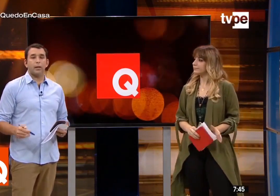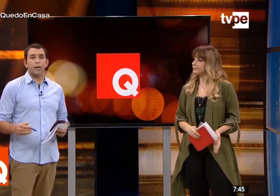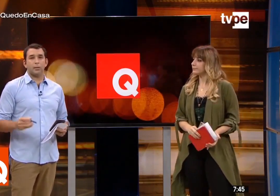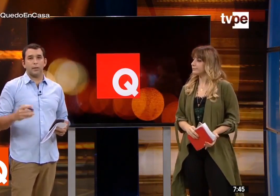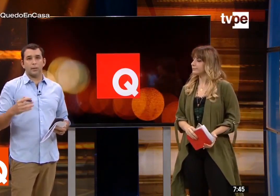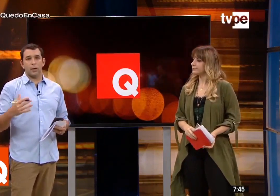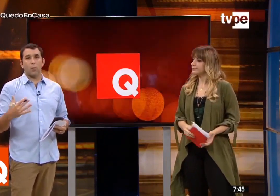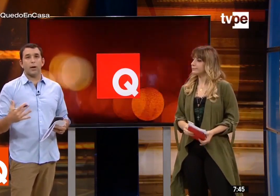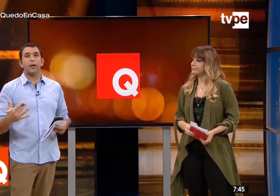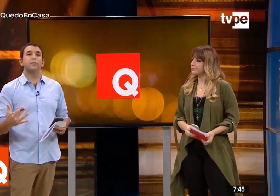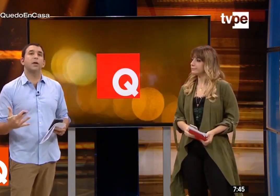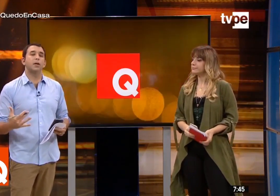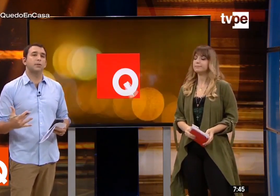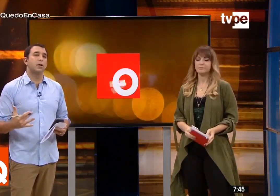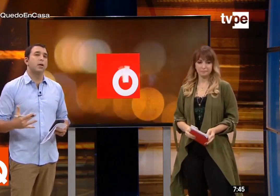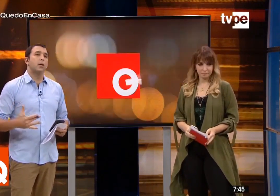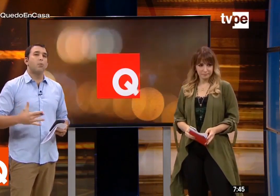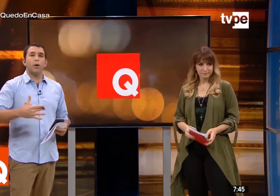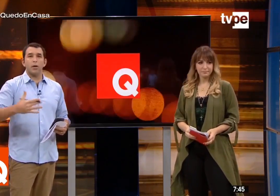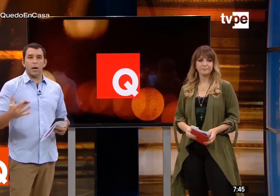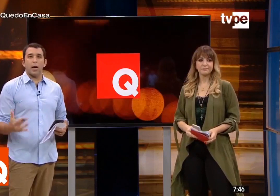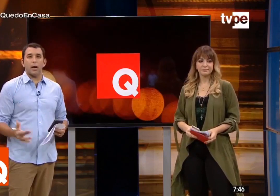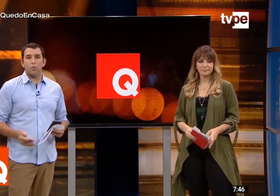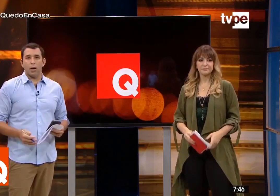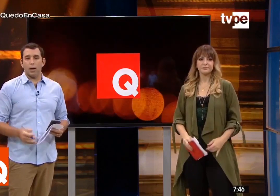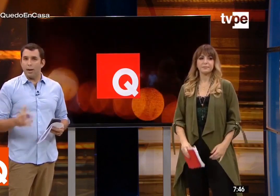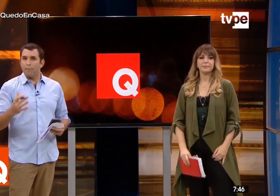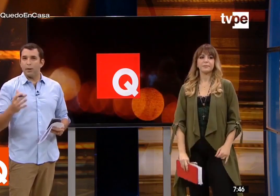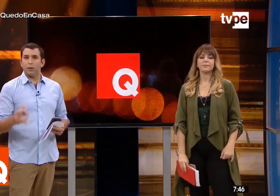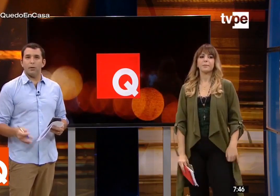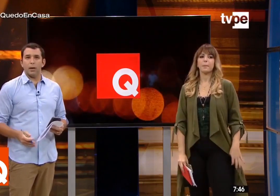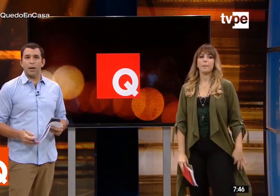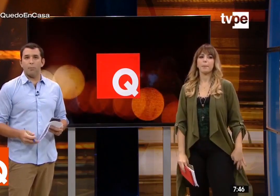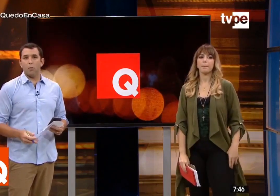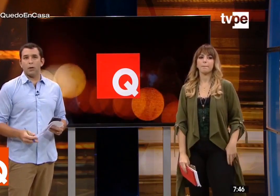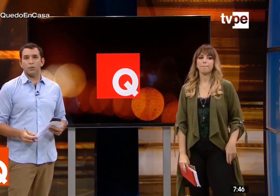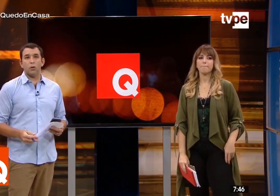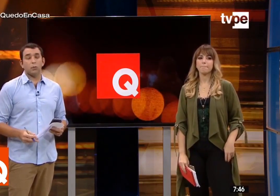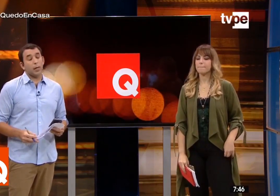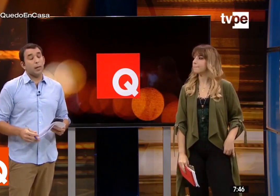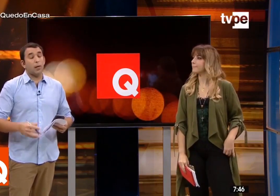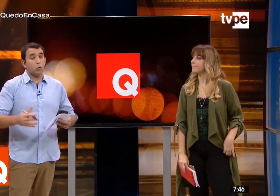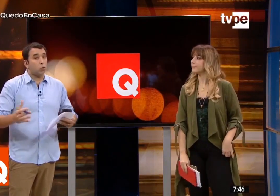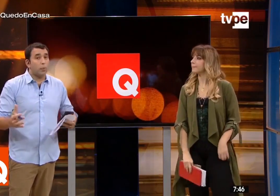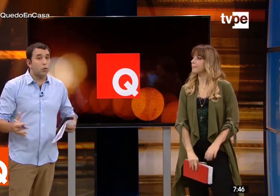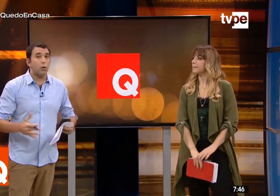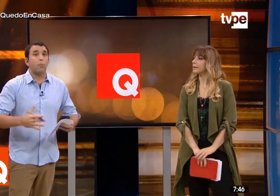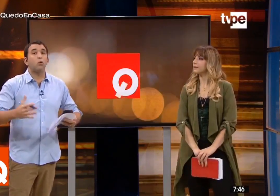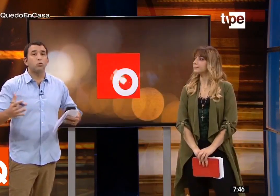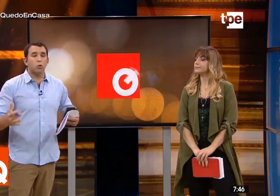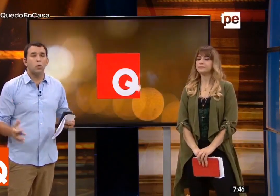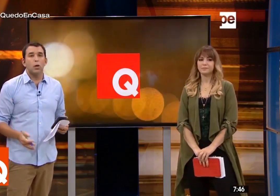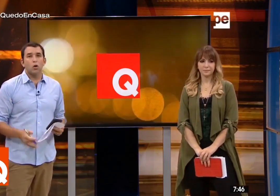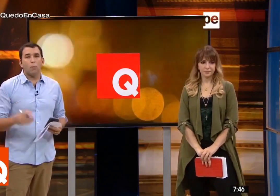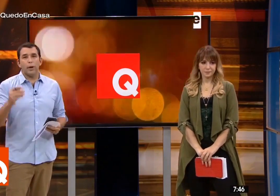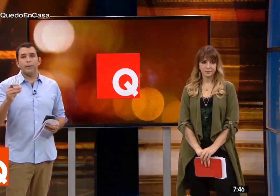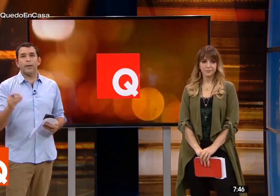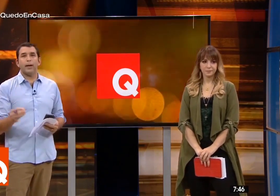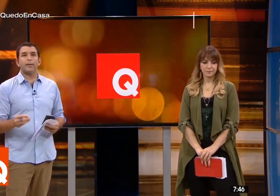Él, gracias al lenguaje de señas, puede llegar a una gran parte de la población que en otros medios de pronto no pueden